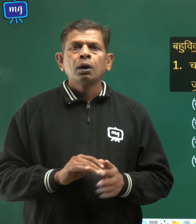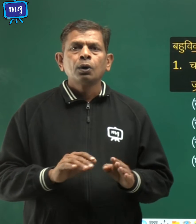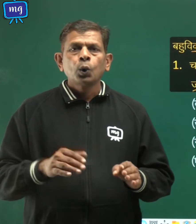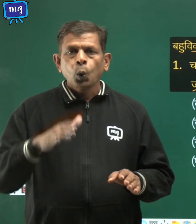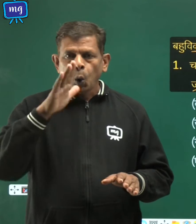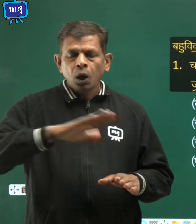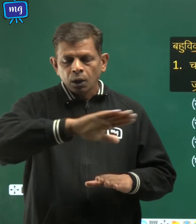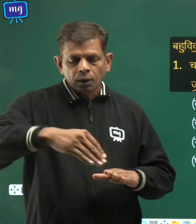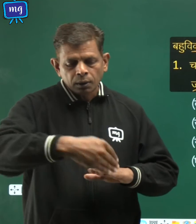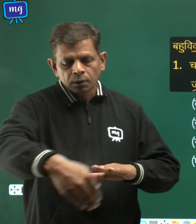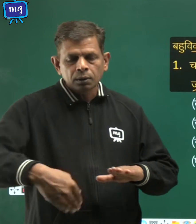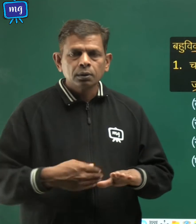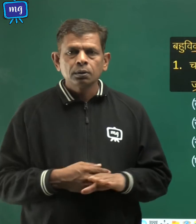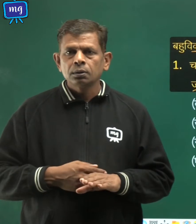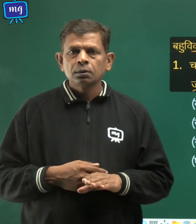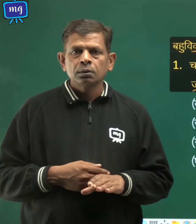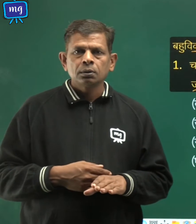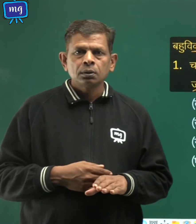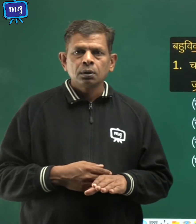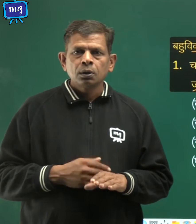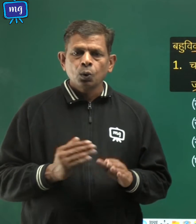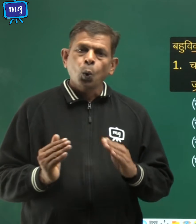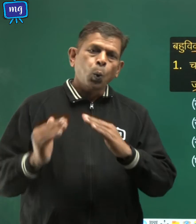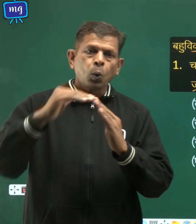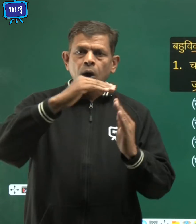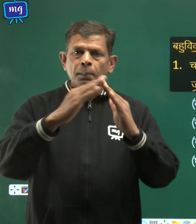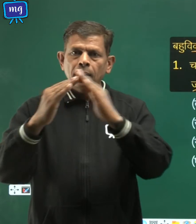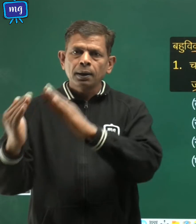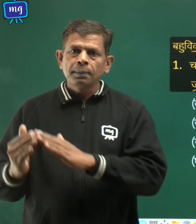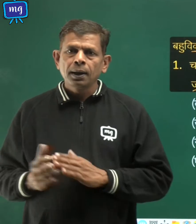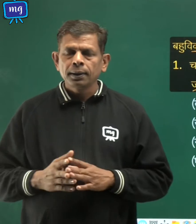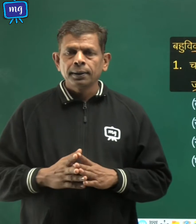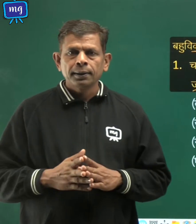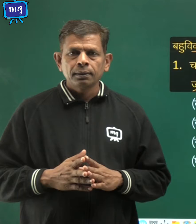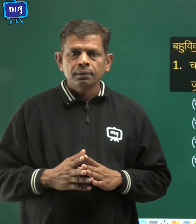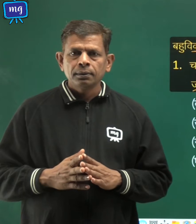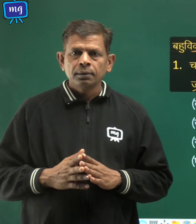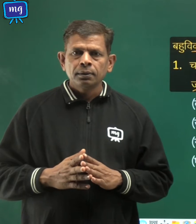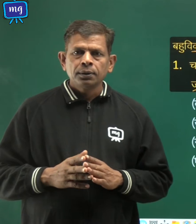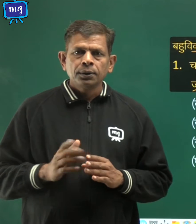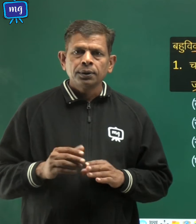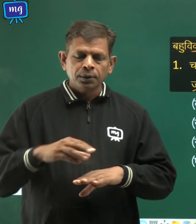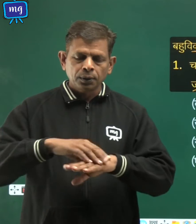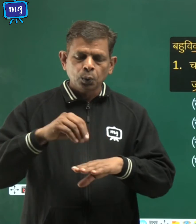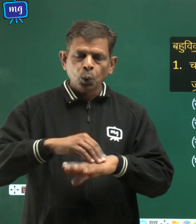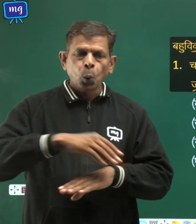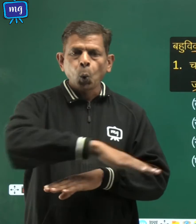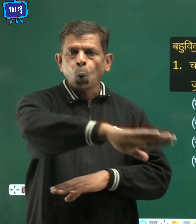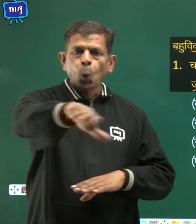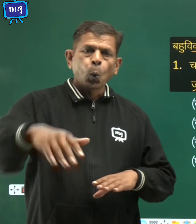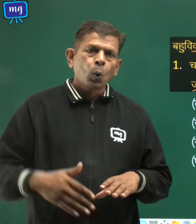प्रदेश, पहाड़ी भाग या रेगिस्तानी भाग